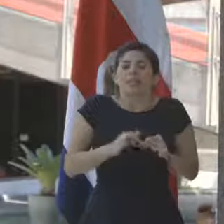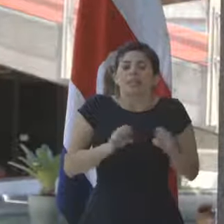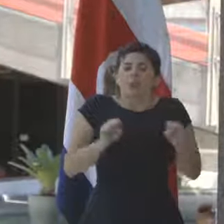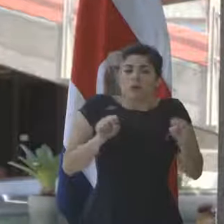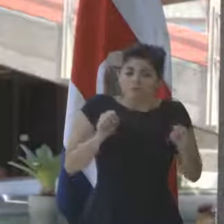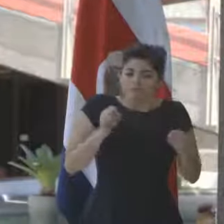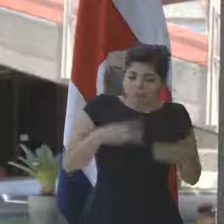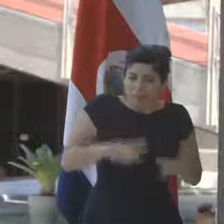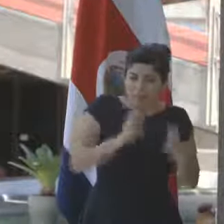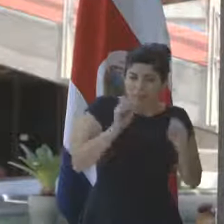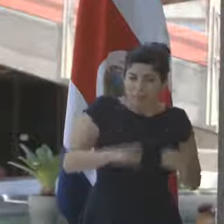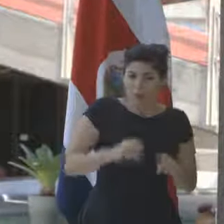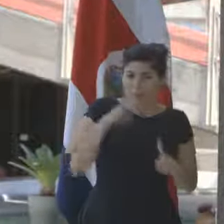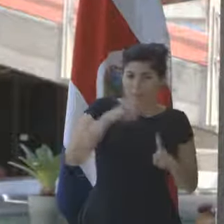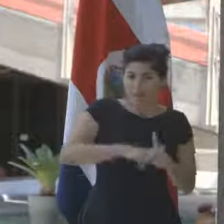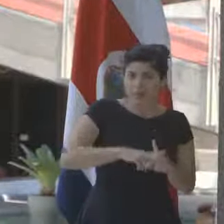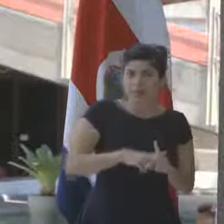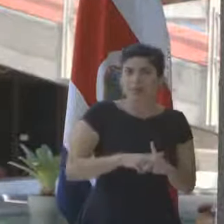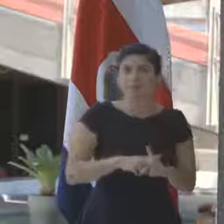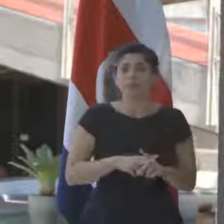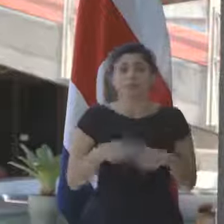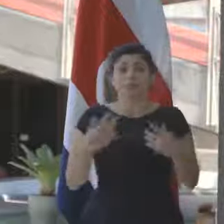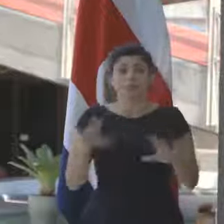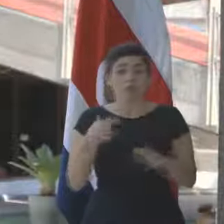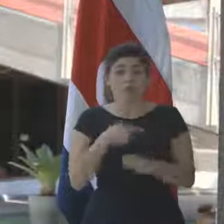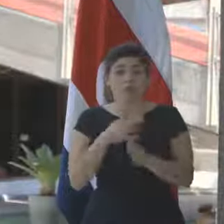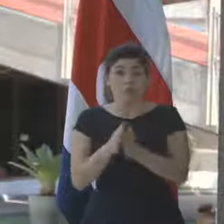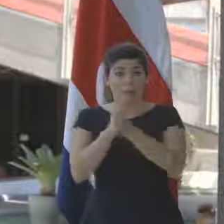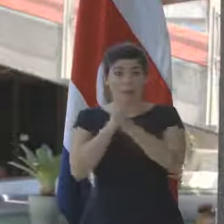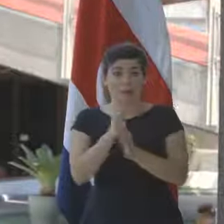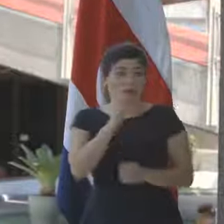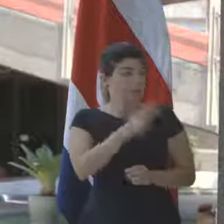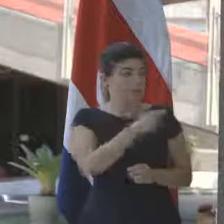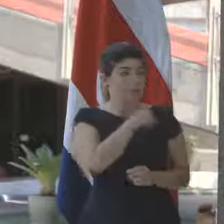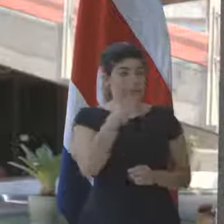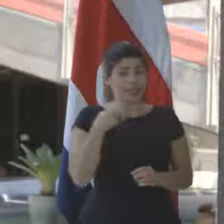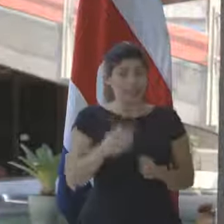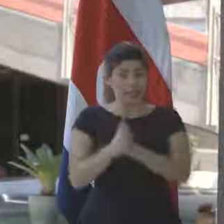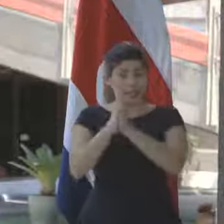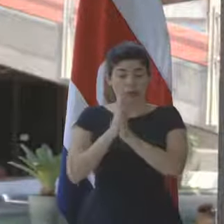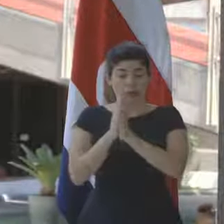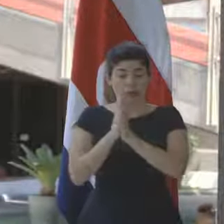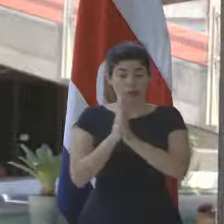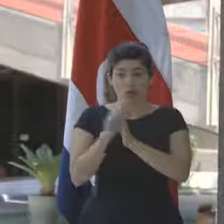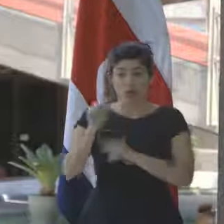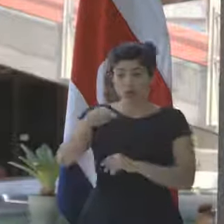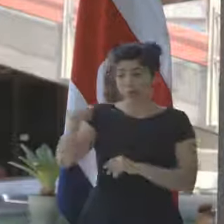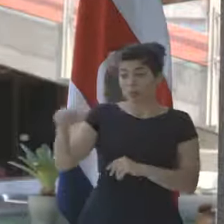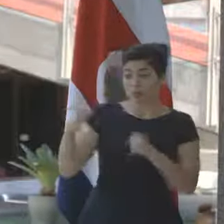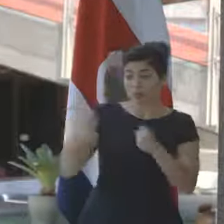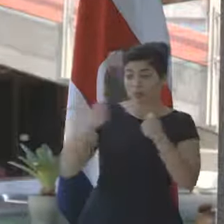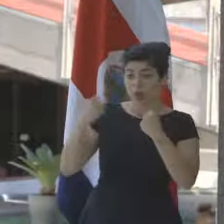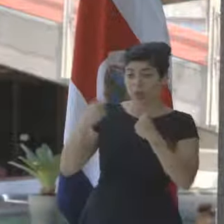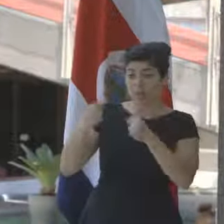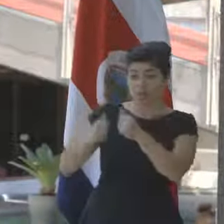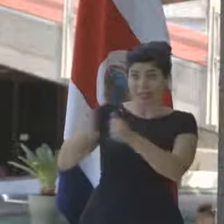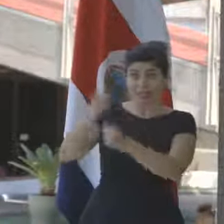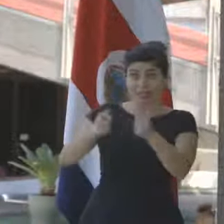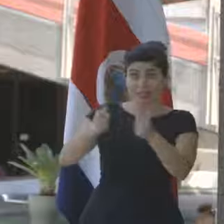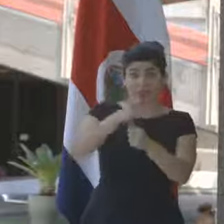adoptar. Y hemos pedido, y así lo ha hecho la ministra, que en los poderes de la República